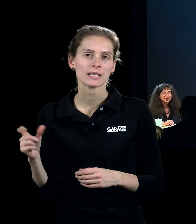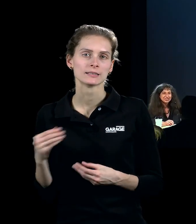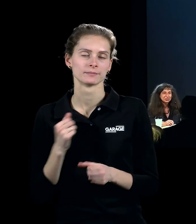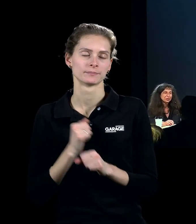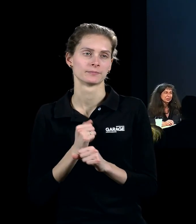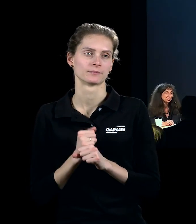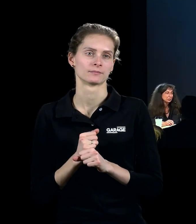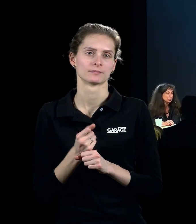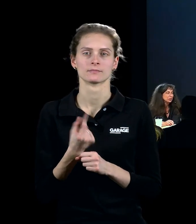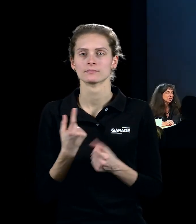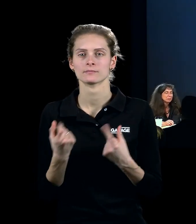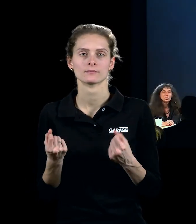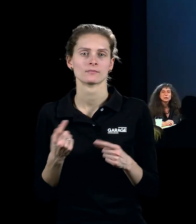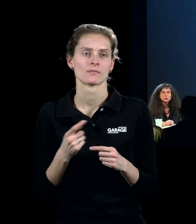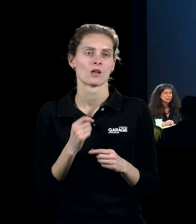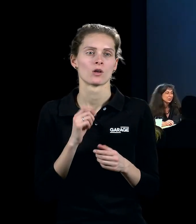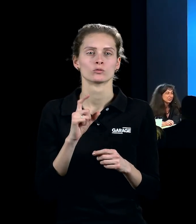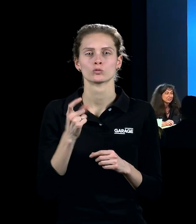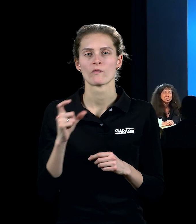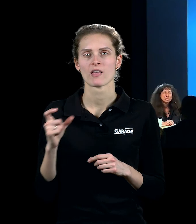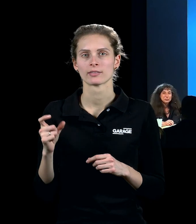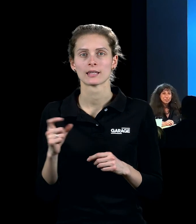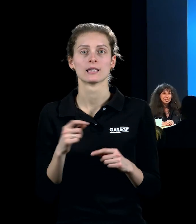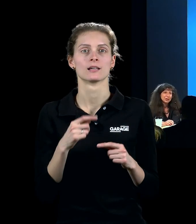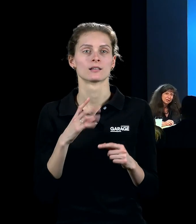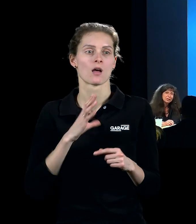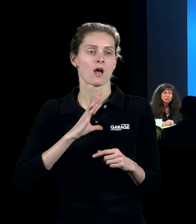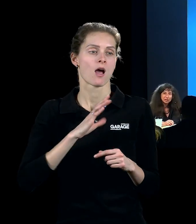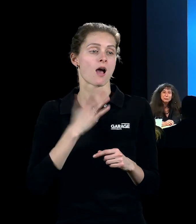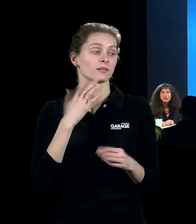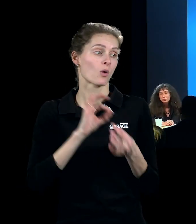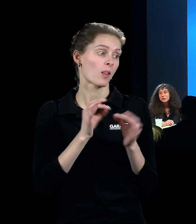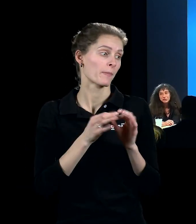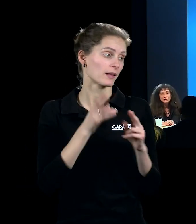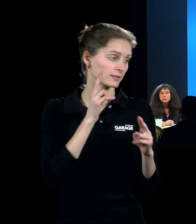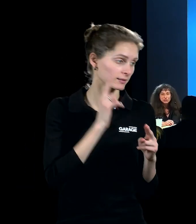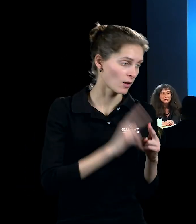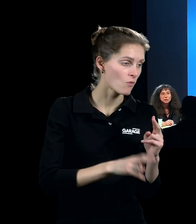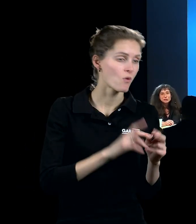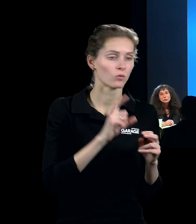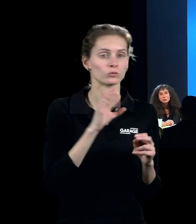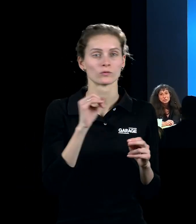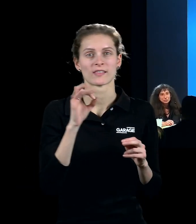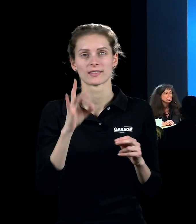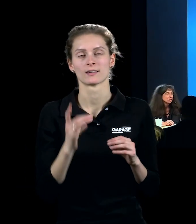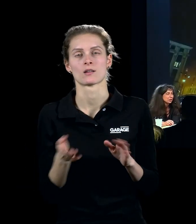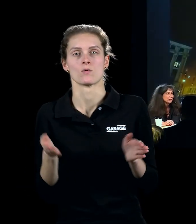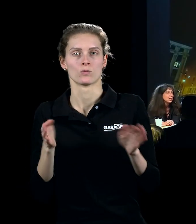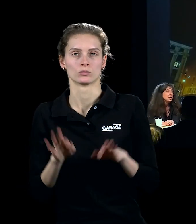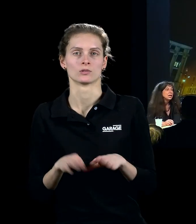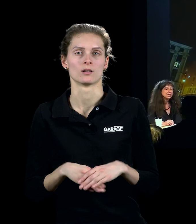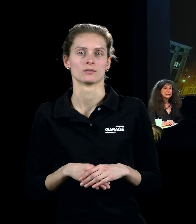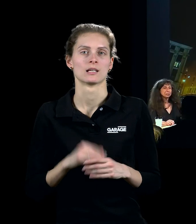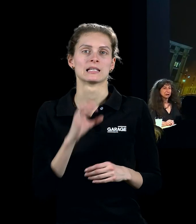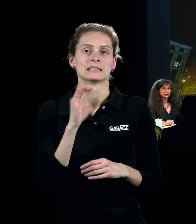которая возникла ещё как сувенирная продукция после этой самой Олимпийской, Олимпийской символики, да, в том числе.